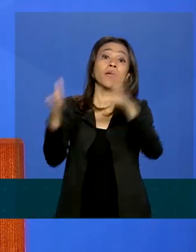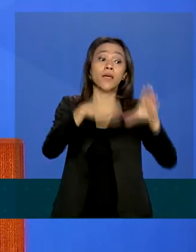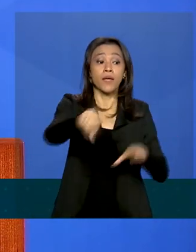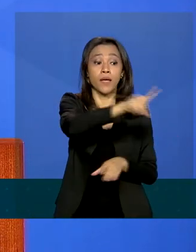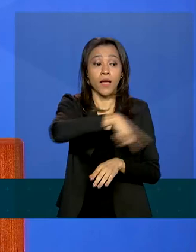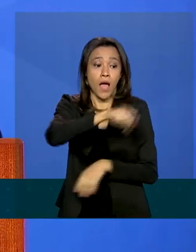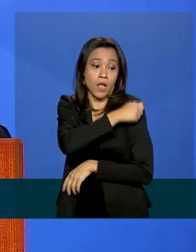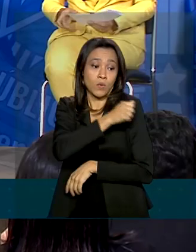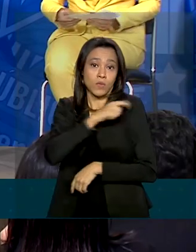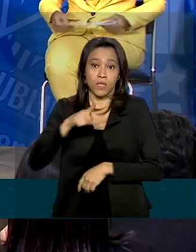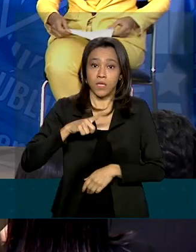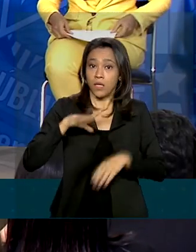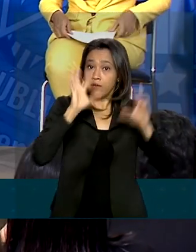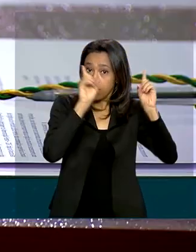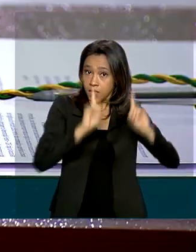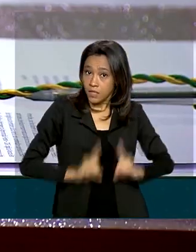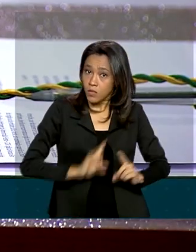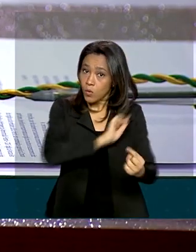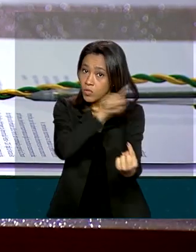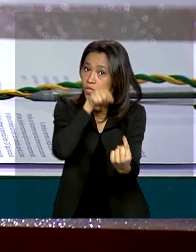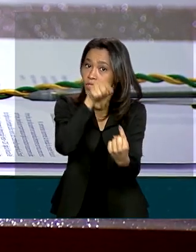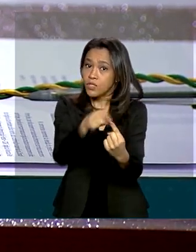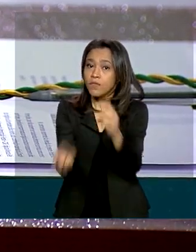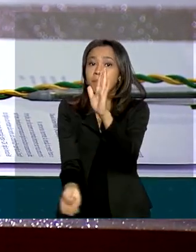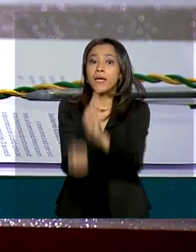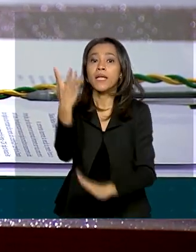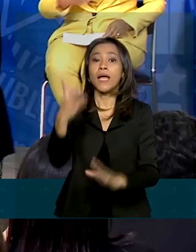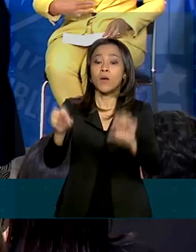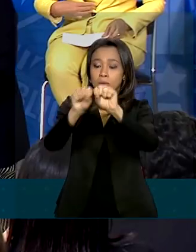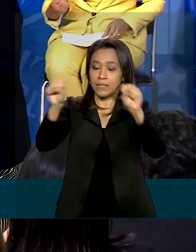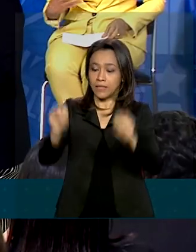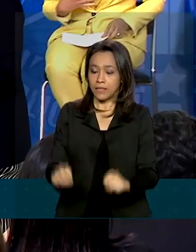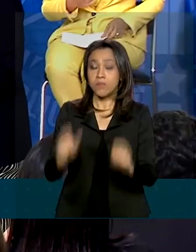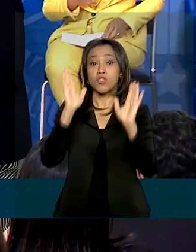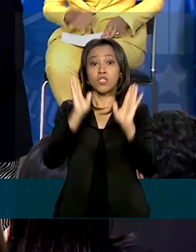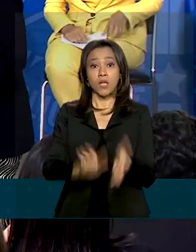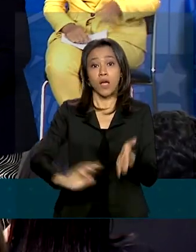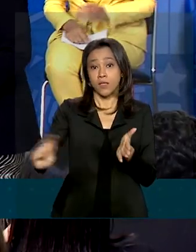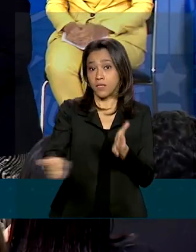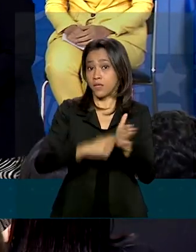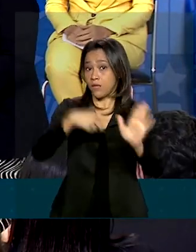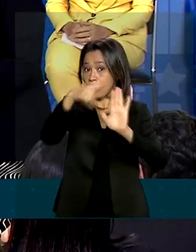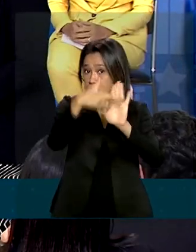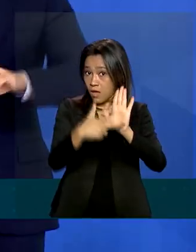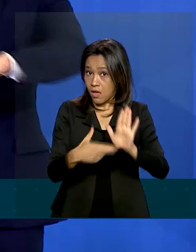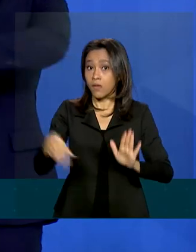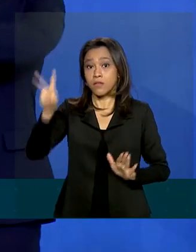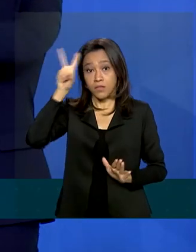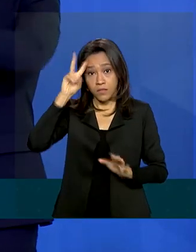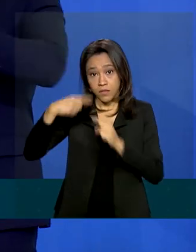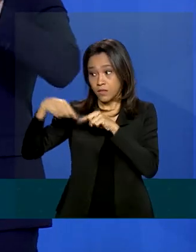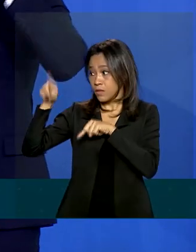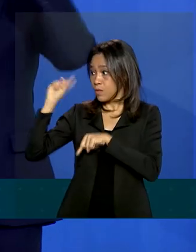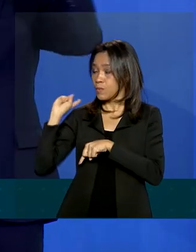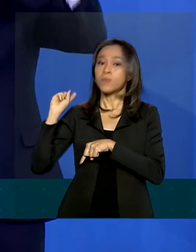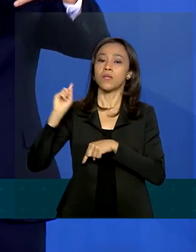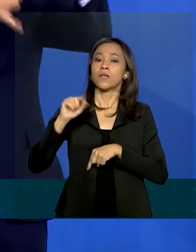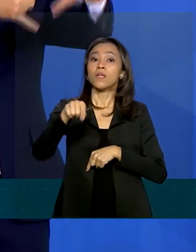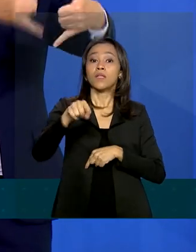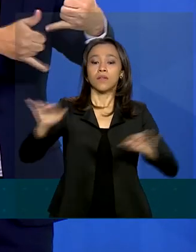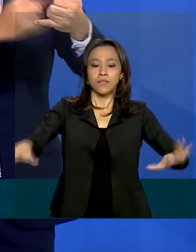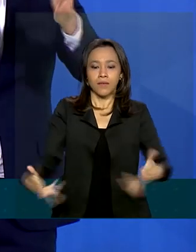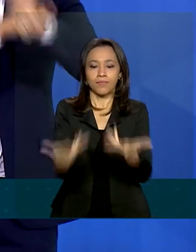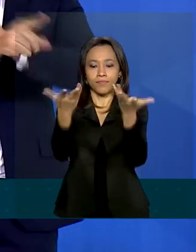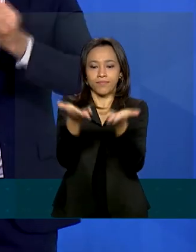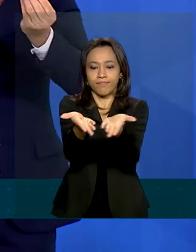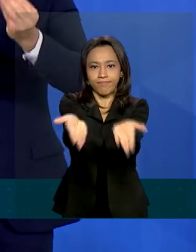com deficiência. Para a criação desse sistema foi assinado um protocolo nesta segunda-feira. Na solenidade, no Palácio do